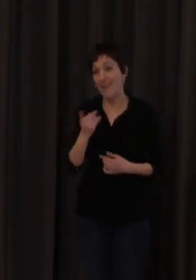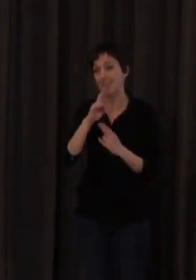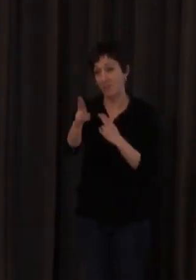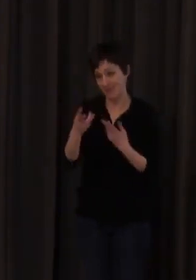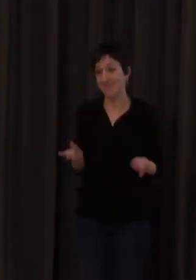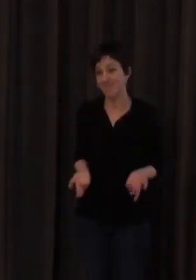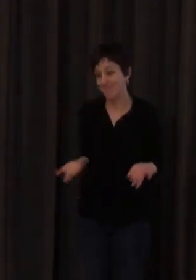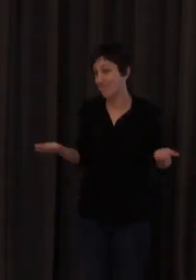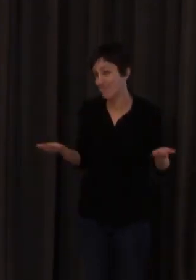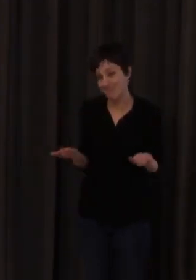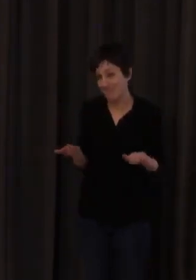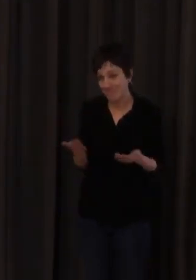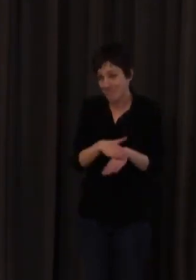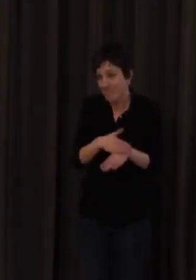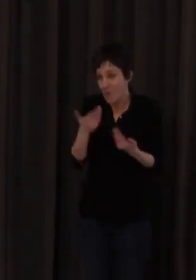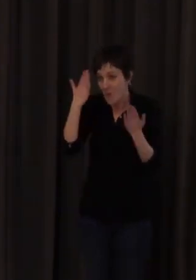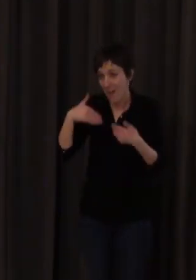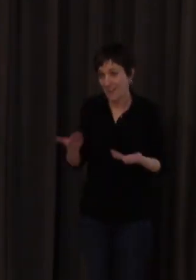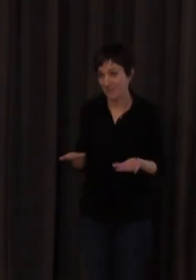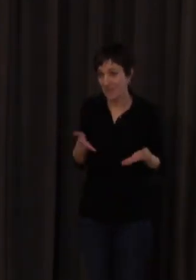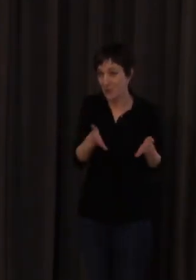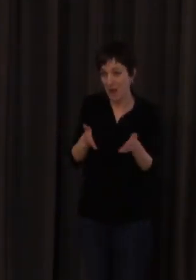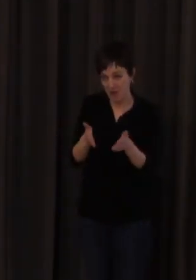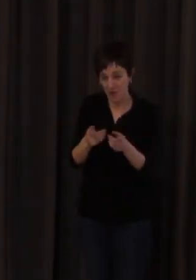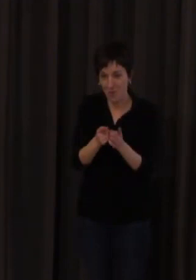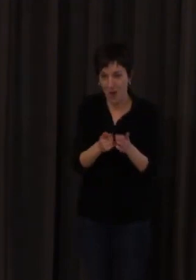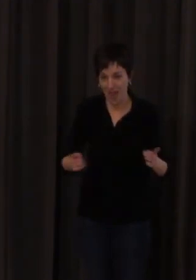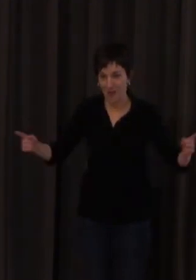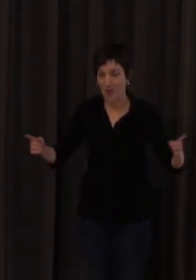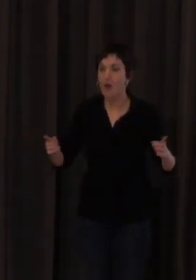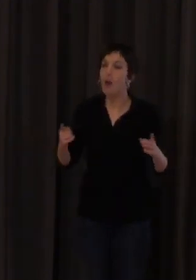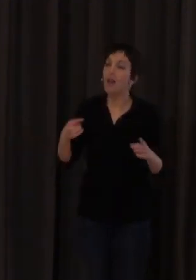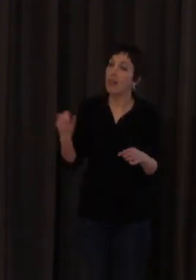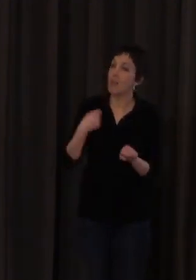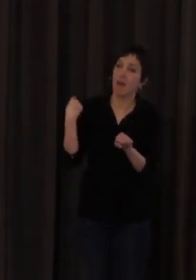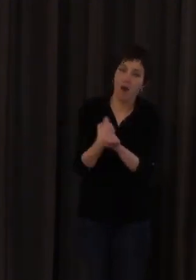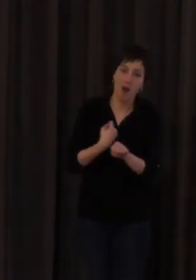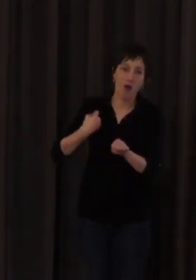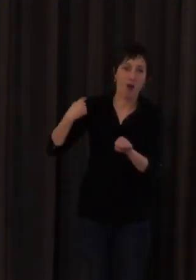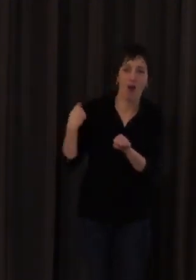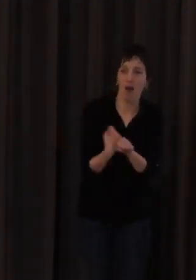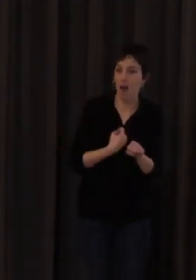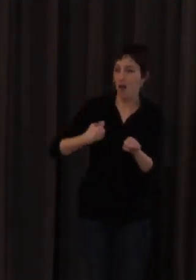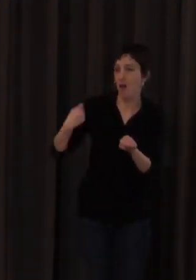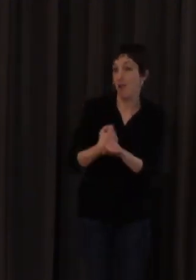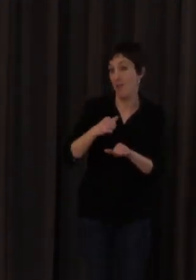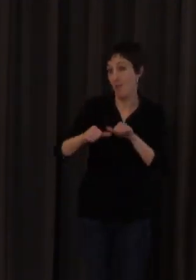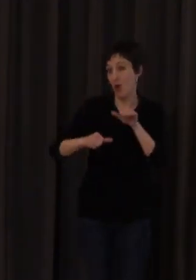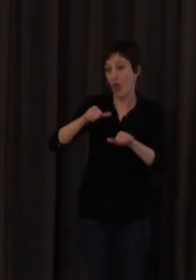pero no no la hay es que es un camino muy largo hace falta trabajar un montón en el proceso de